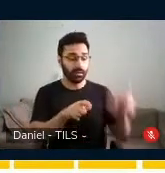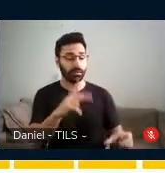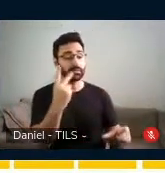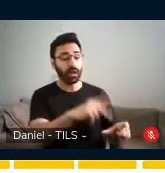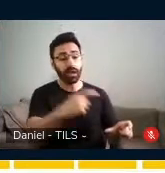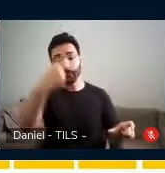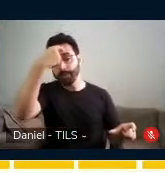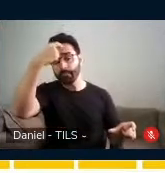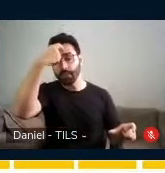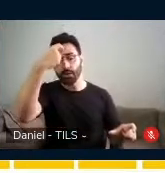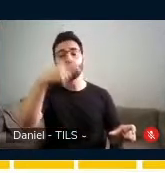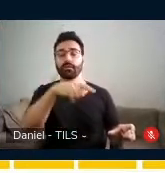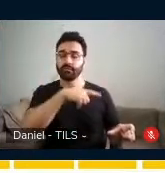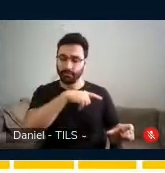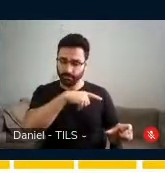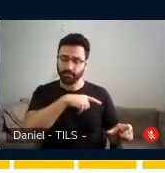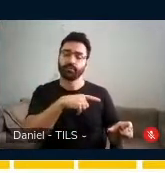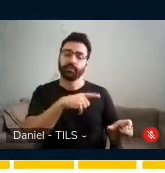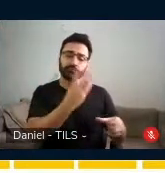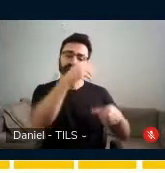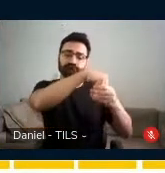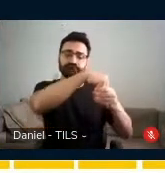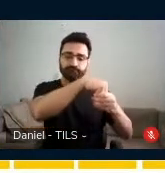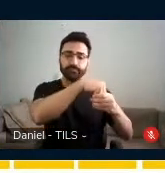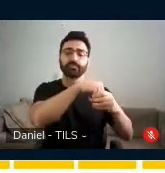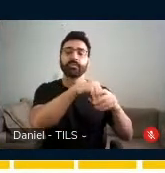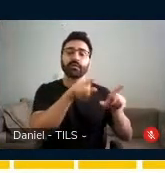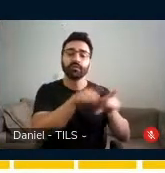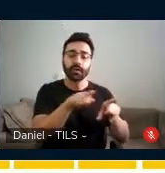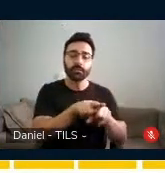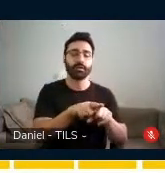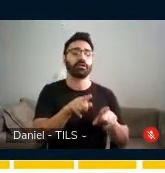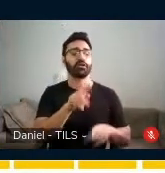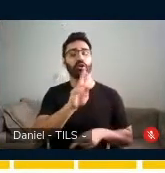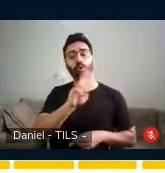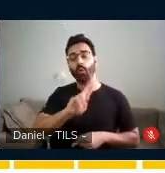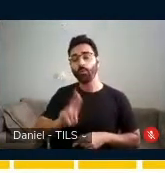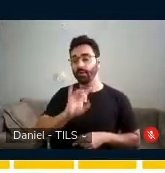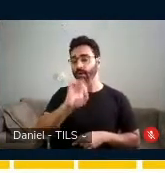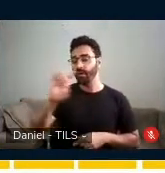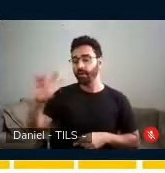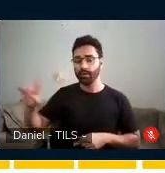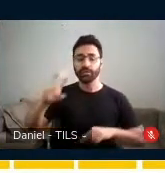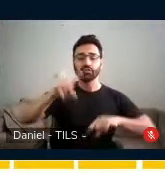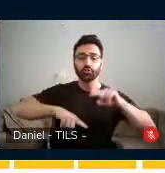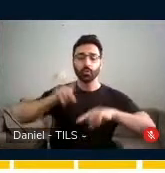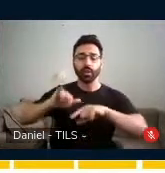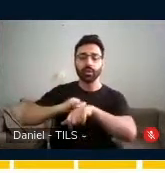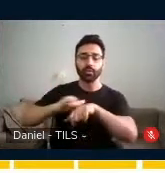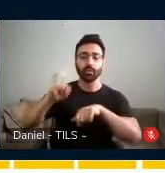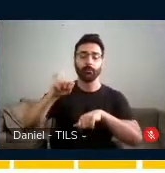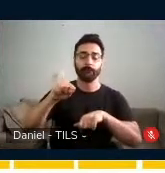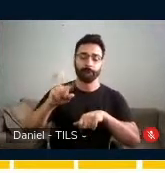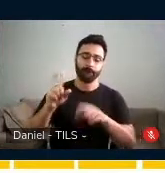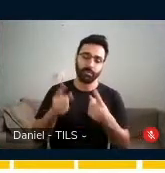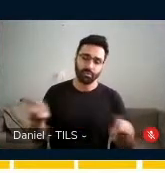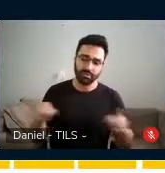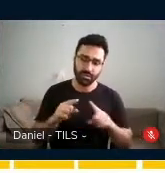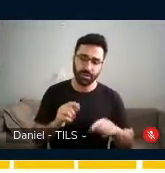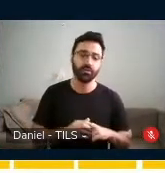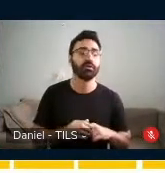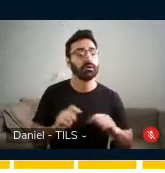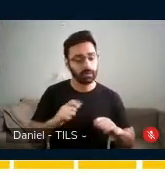vivências sonoras e na nomeação de instrumentos musicais, porque esse ato educativo possibilita o desenvolvimento da